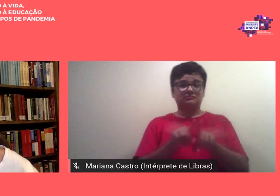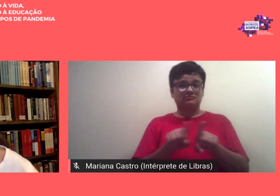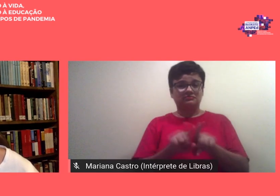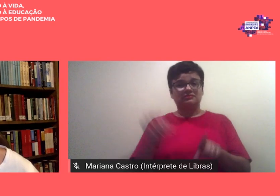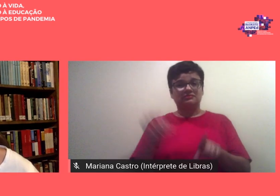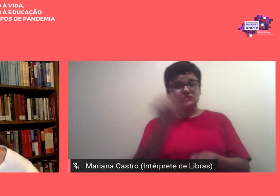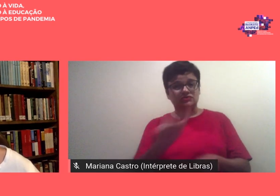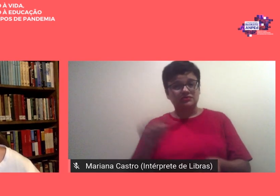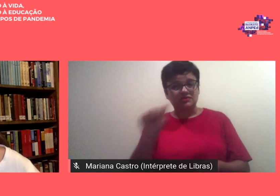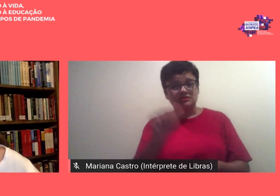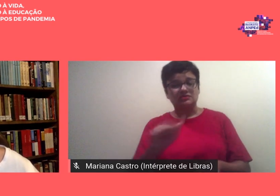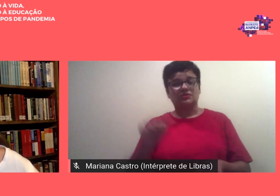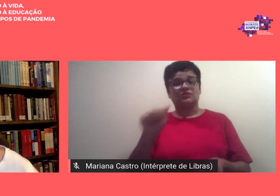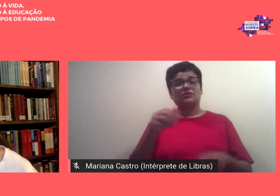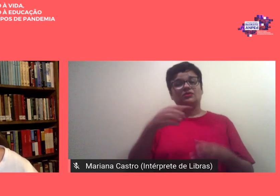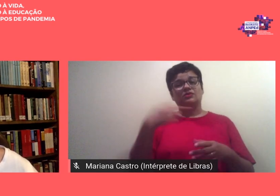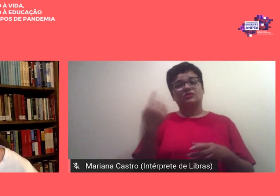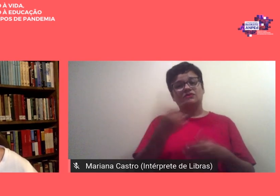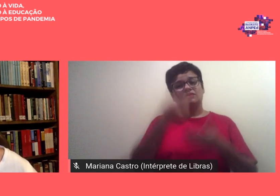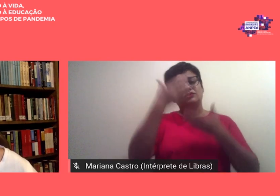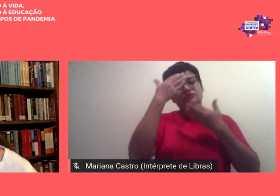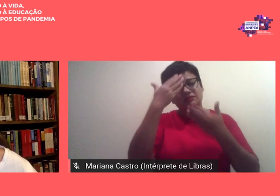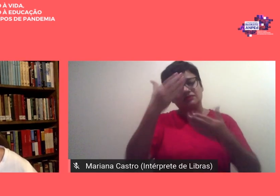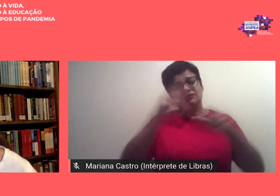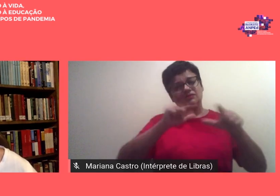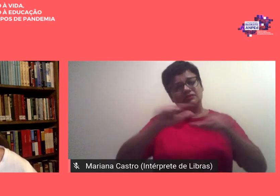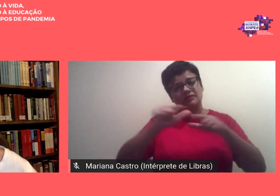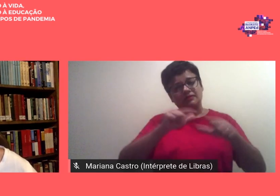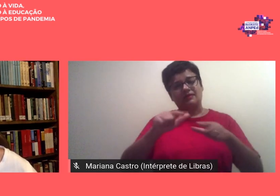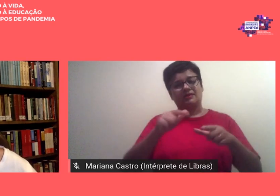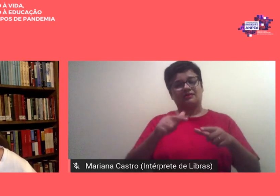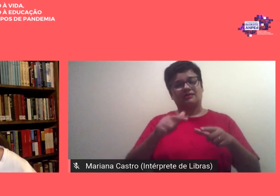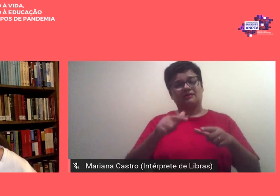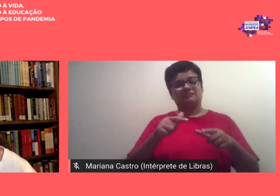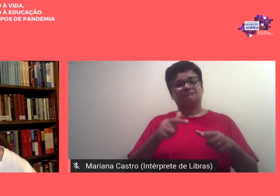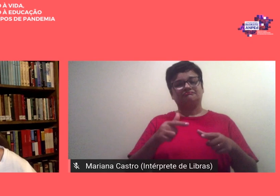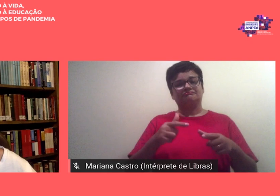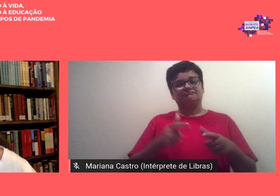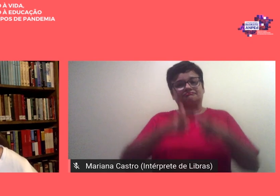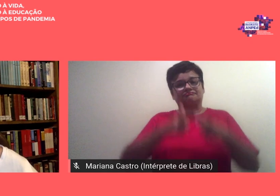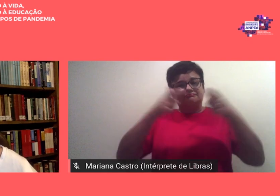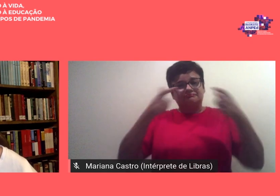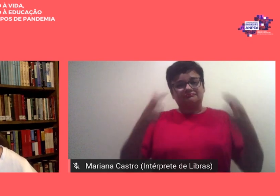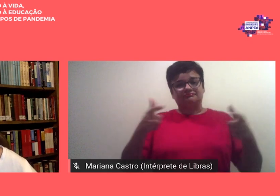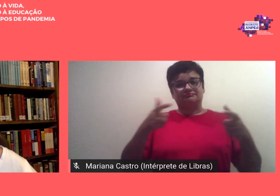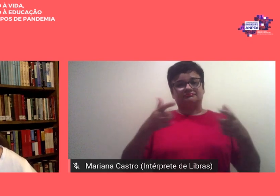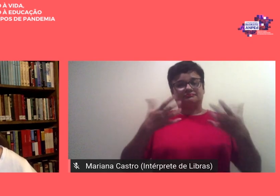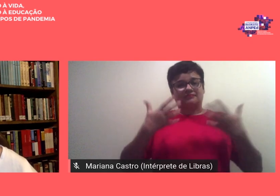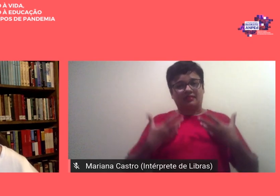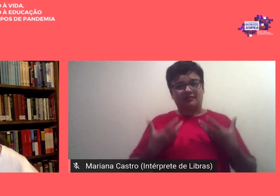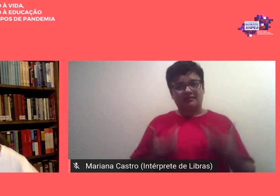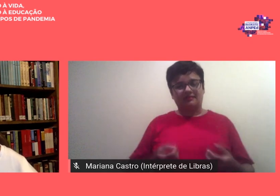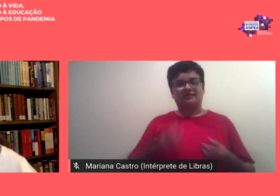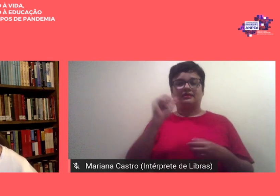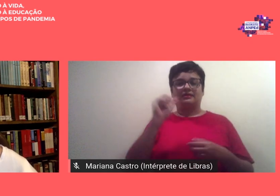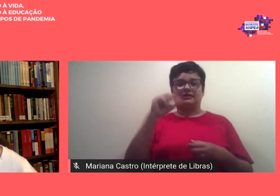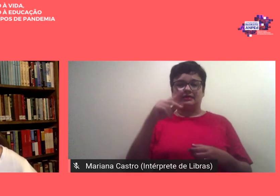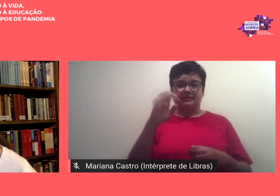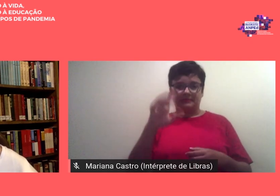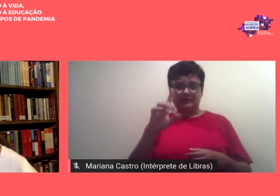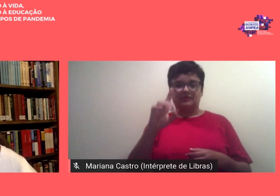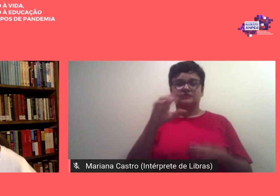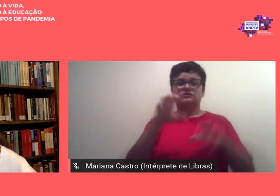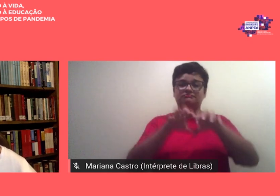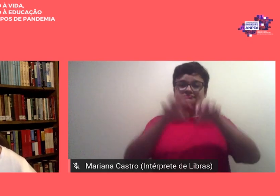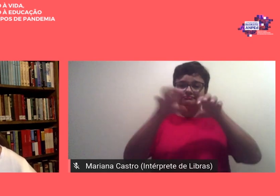só tem a agradecer o trabalho incansável de todos que estiveram conosco durante esse tempo foi o Amped online